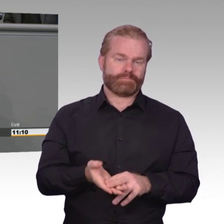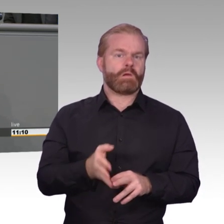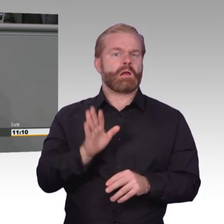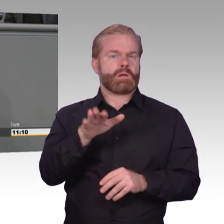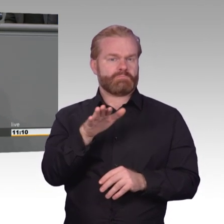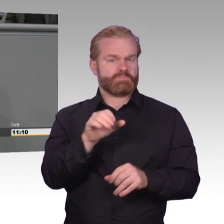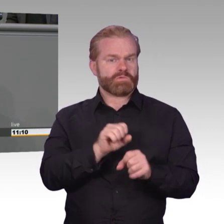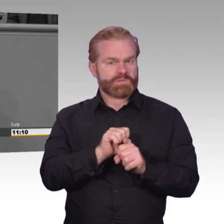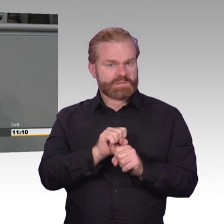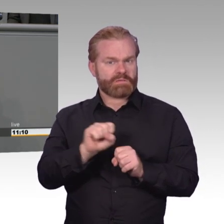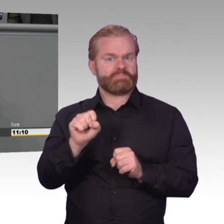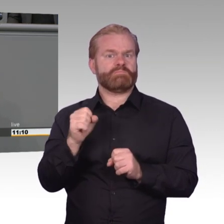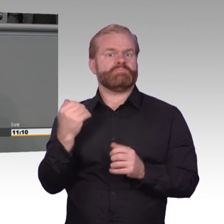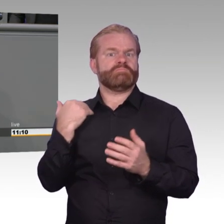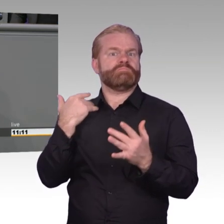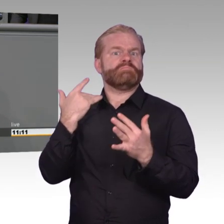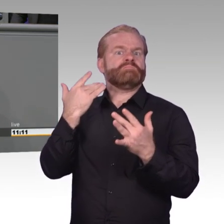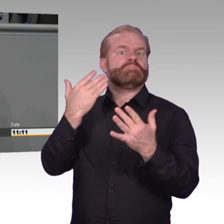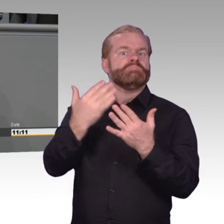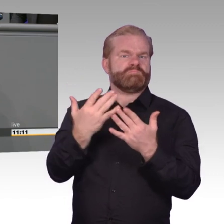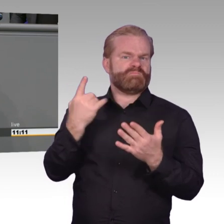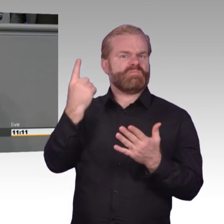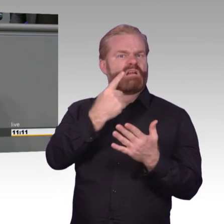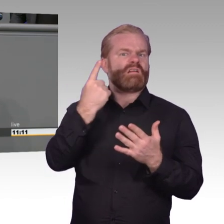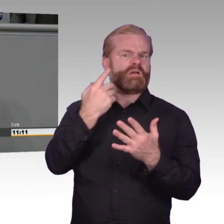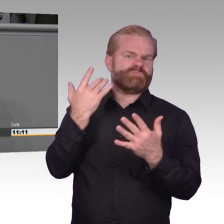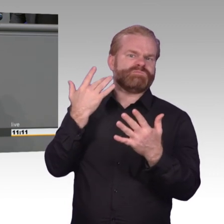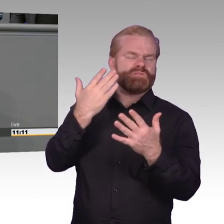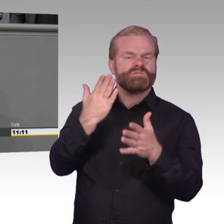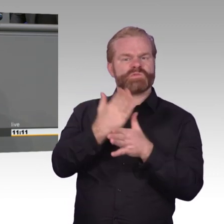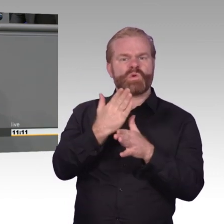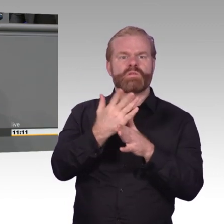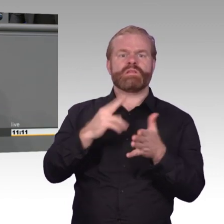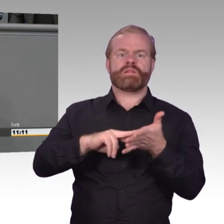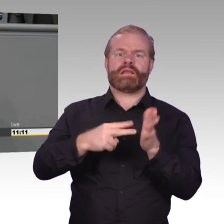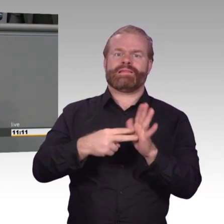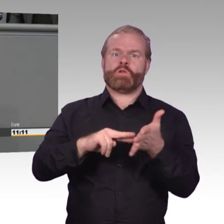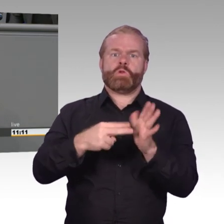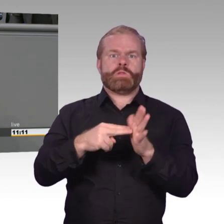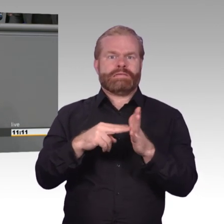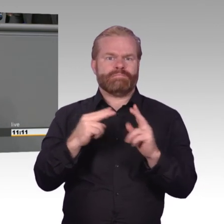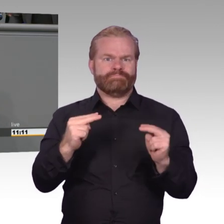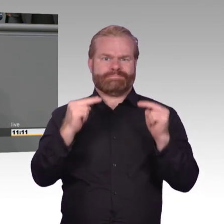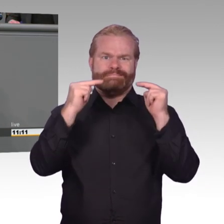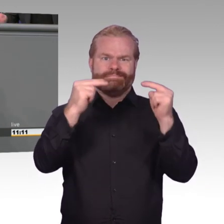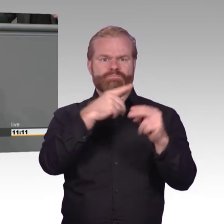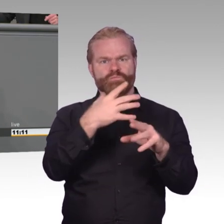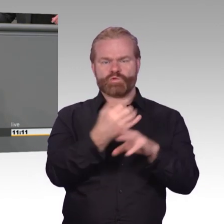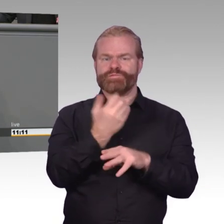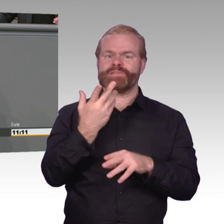nutzen. Sie ist teilweise kompliziert. Sie ist teilweise schwer benutzbar. Und das wollen wir mit diesem Gesetzesentwurf, mit diesem